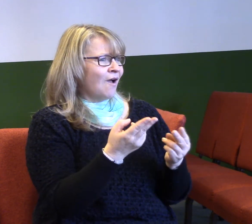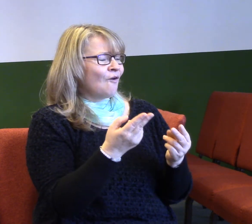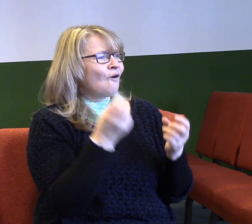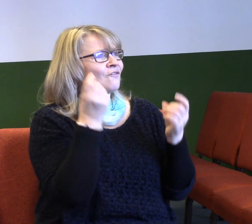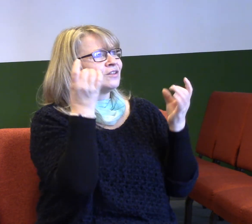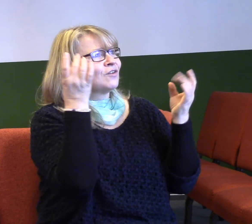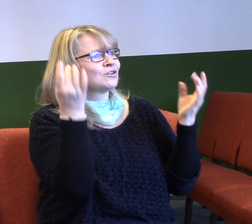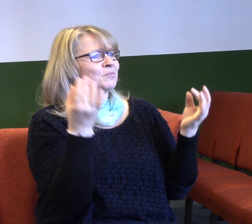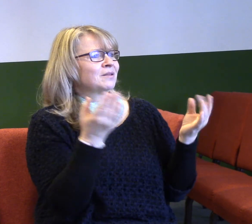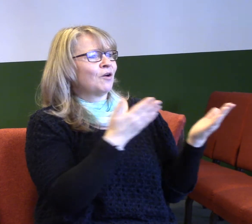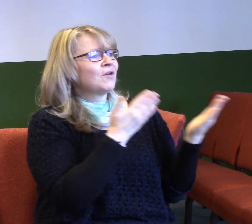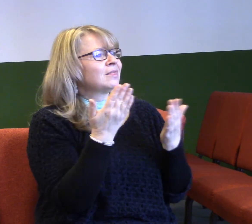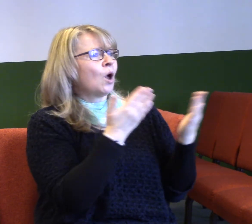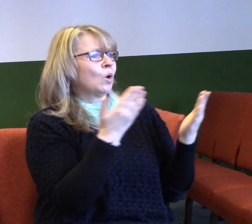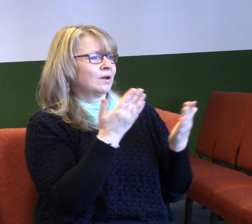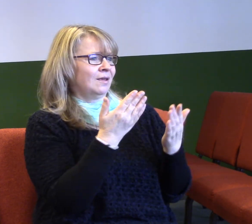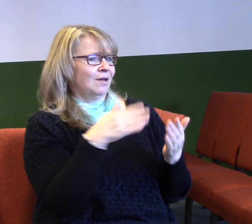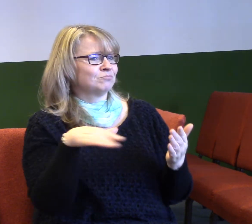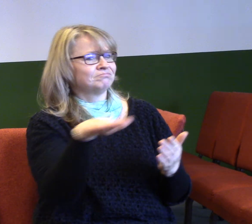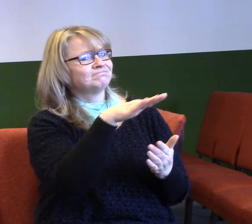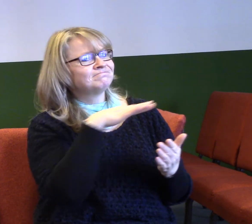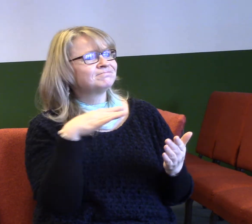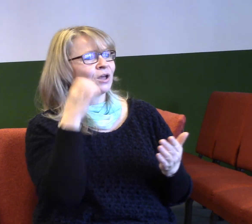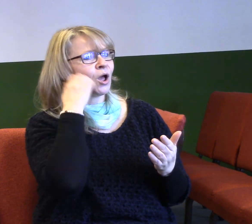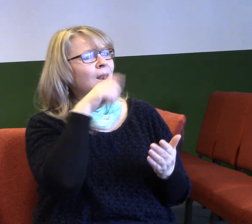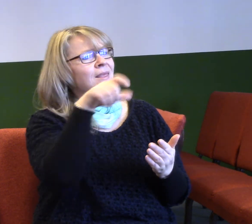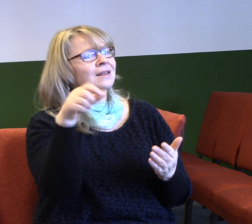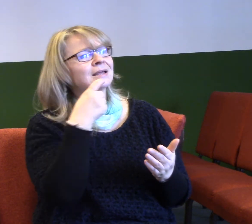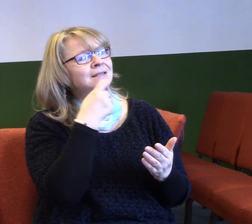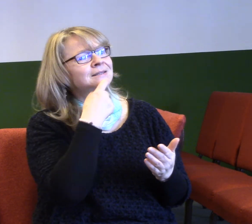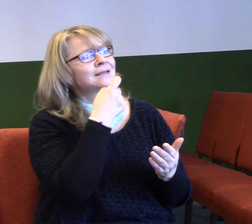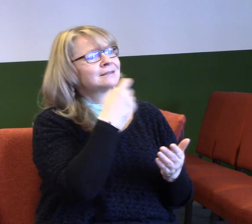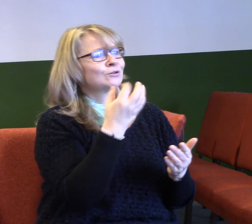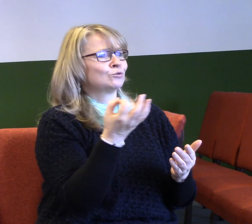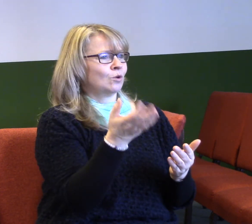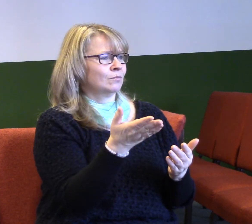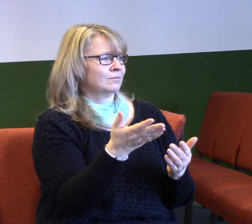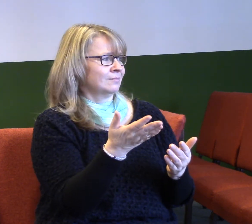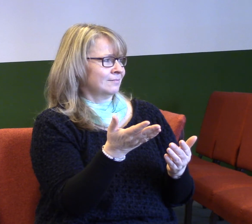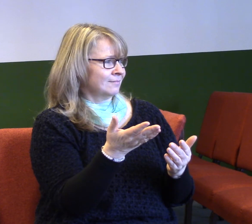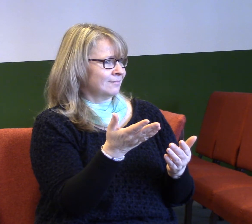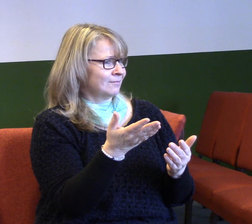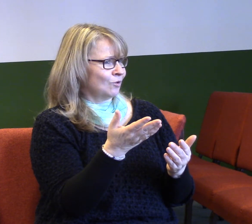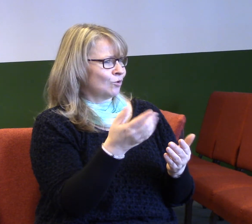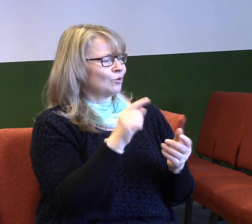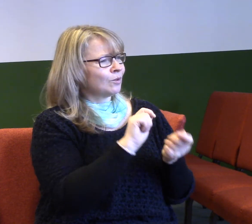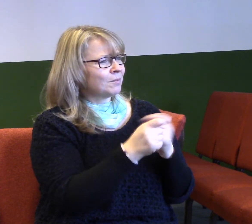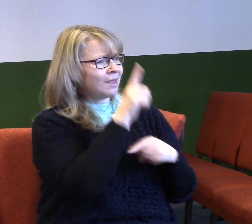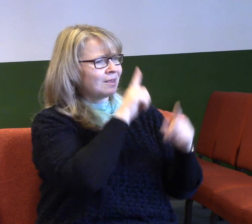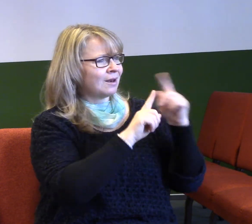lidech kolem sebe. A přes ty konspirační teorie se potom díváme na to, co říkají, co dělají a všechno nám